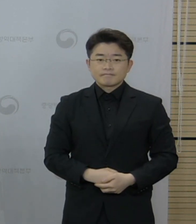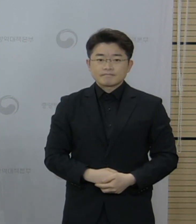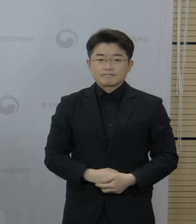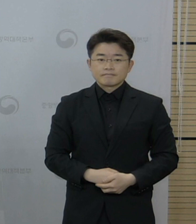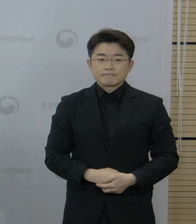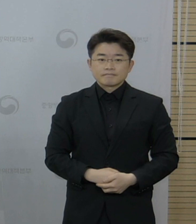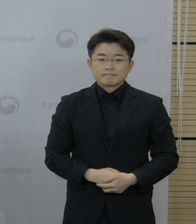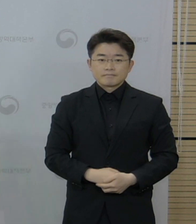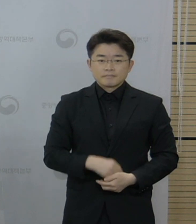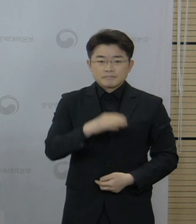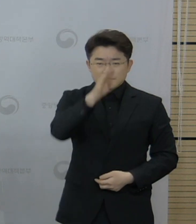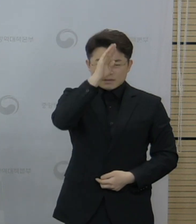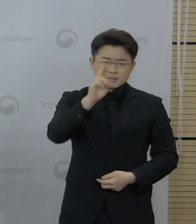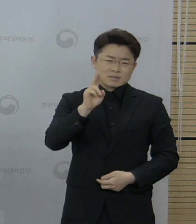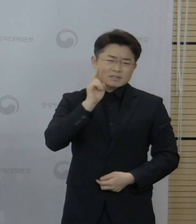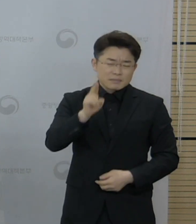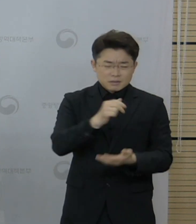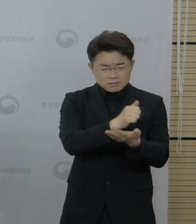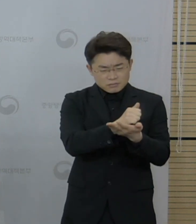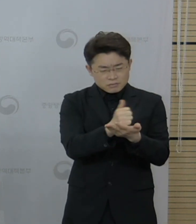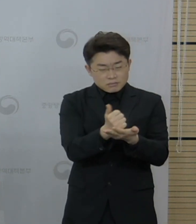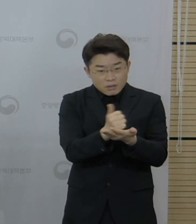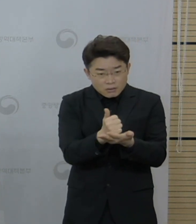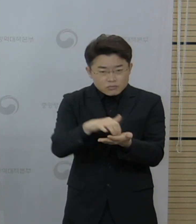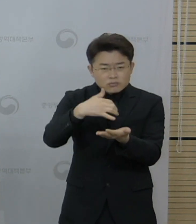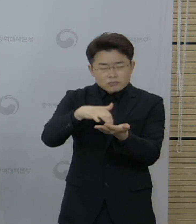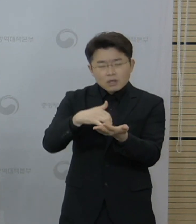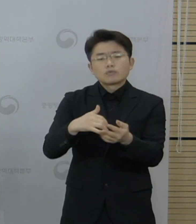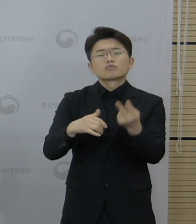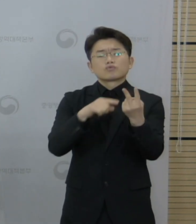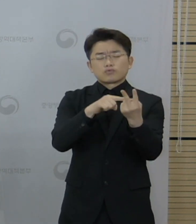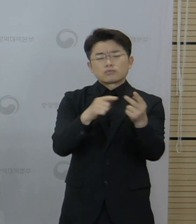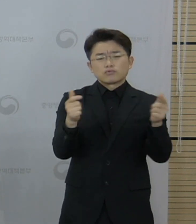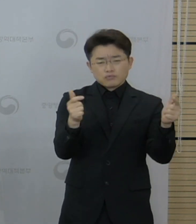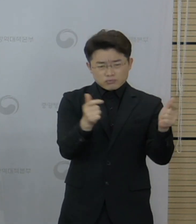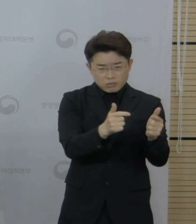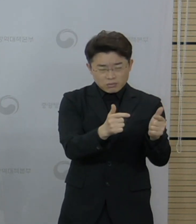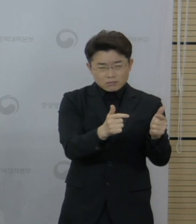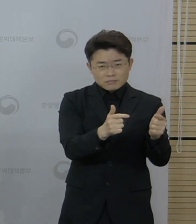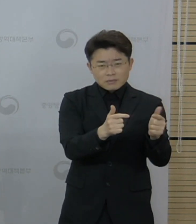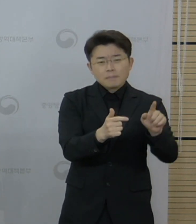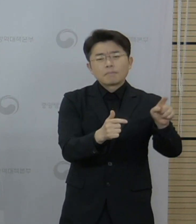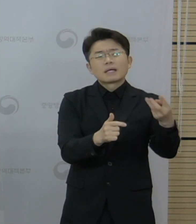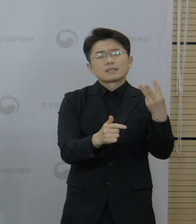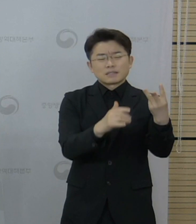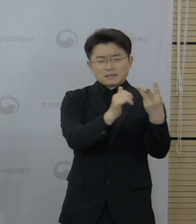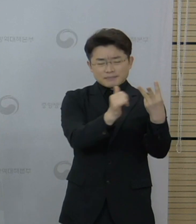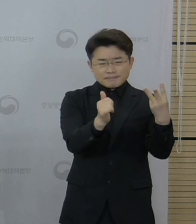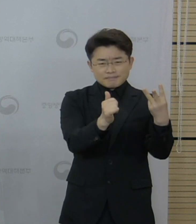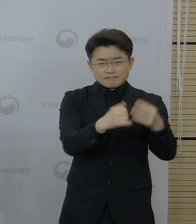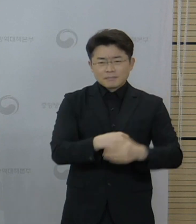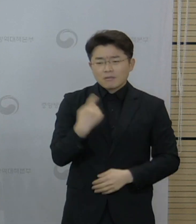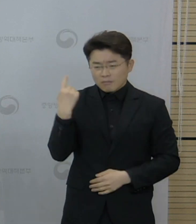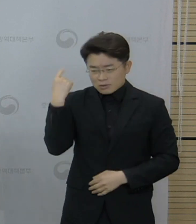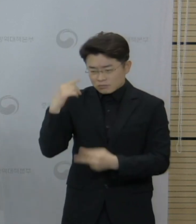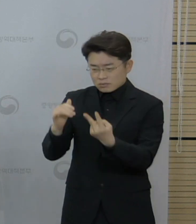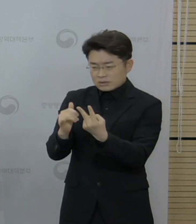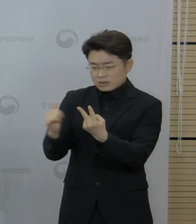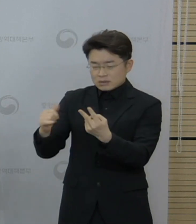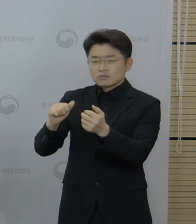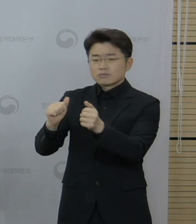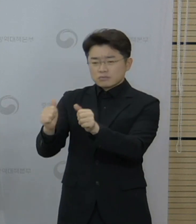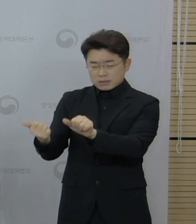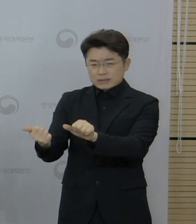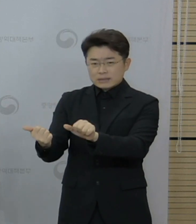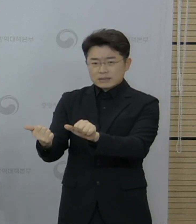위중증 환자는 어제보다 2명 감소한 103명이고, 어제는 2분이 돌아가셨습니다.